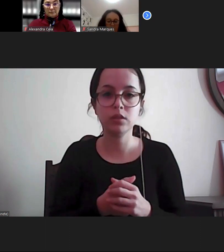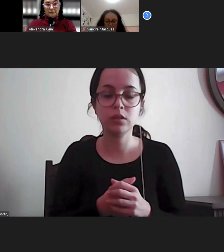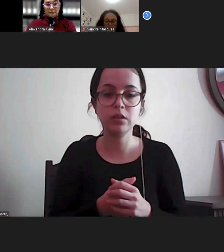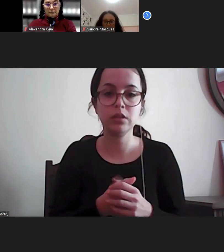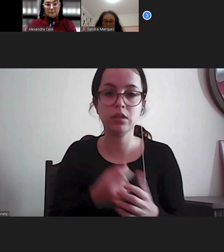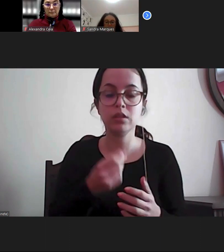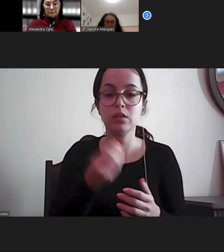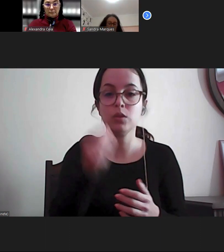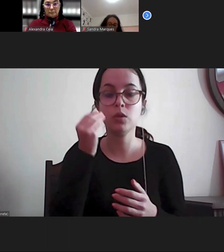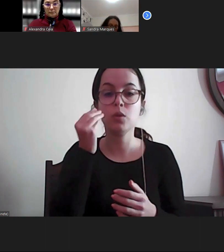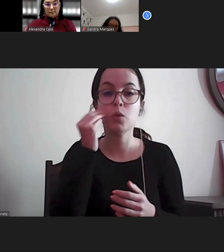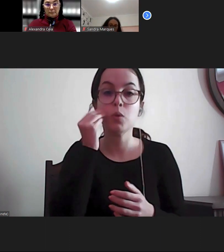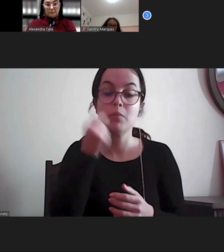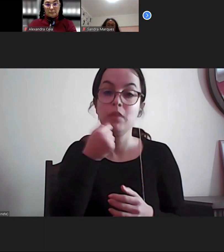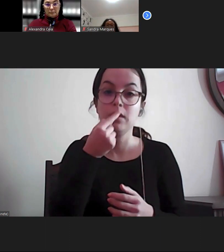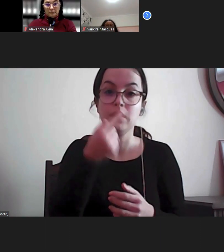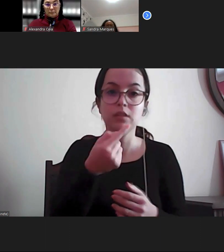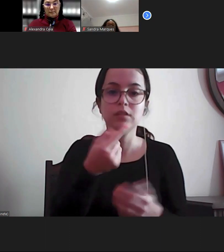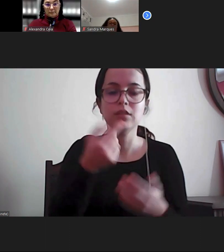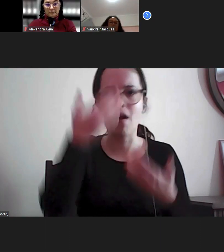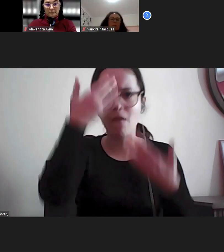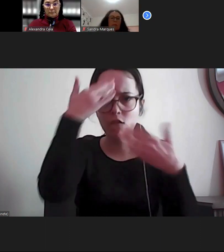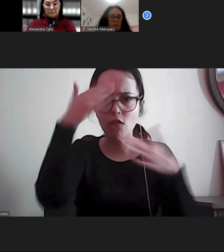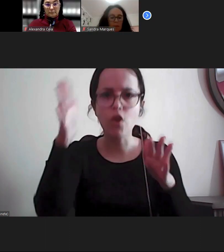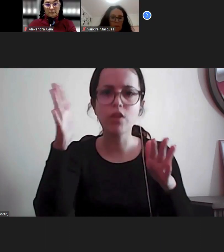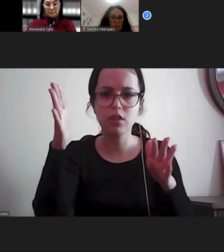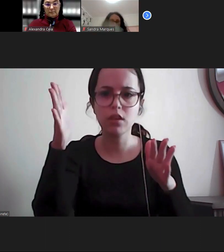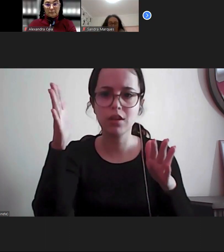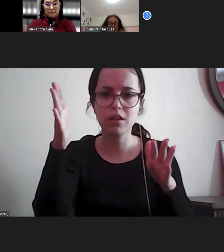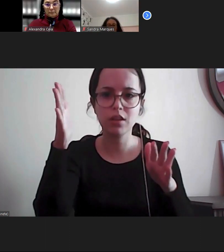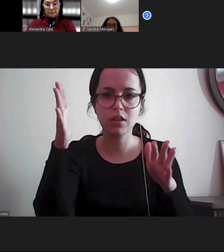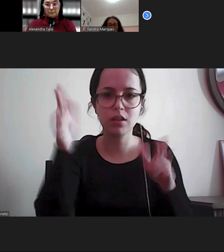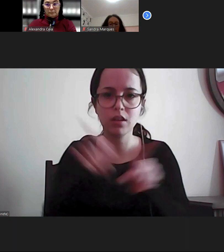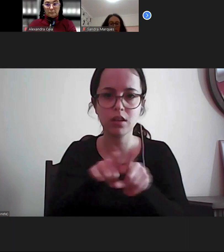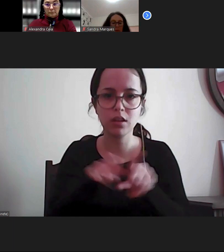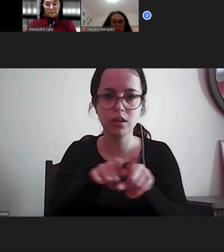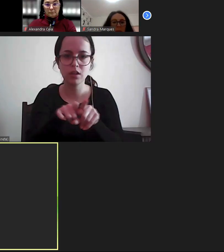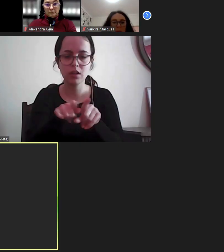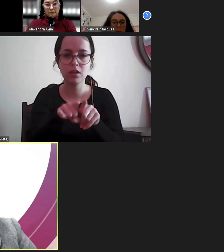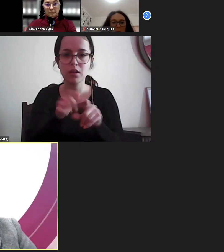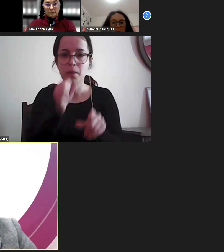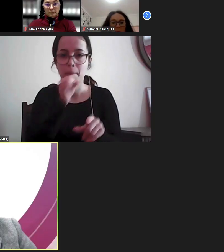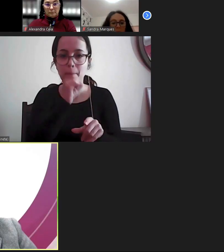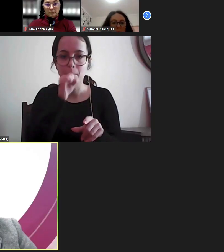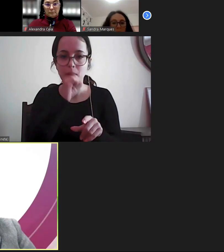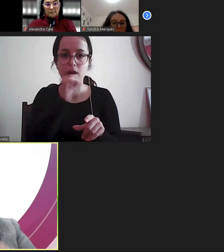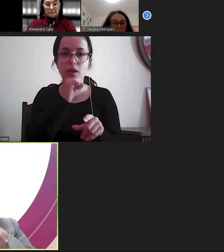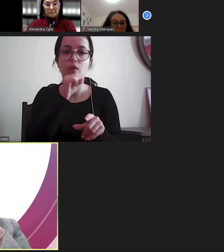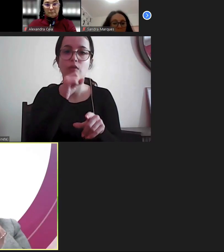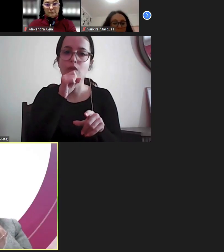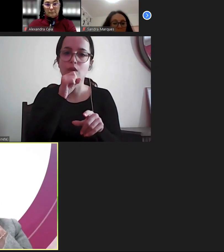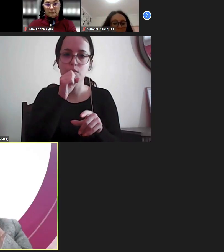todos os formantes por favor sintam-se à vontade para abrir o microfone colocar as questões